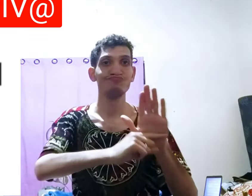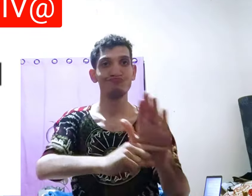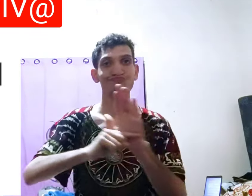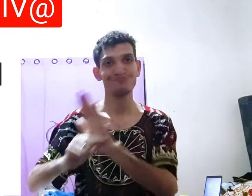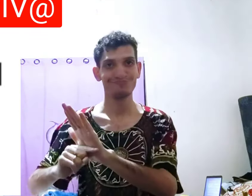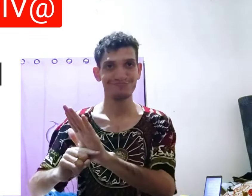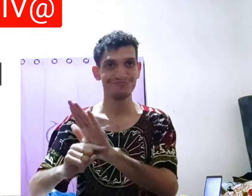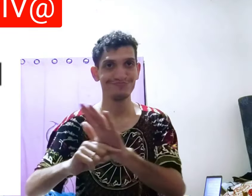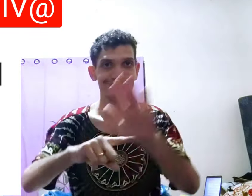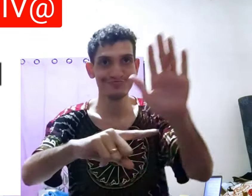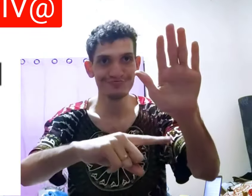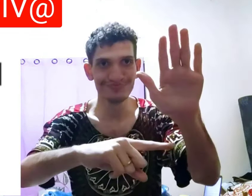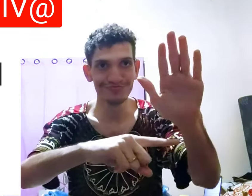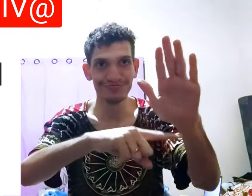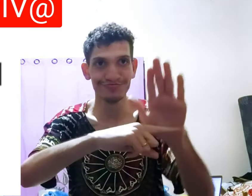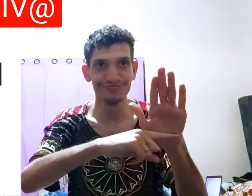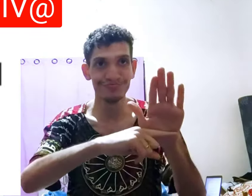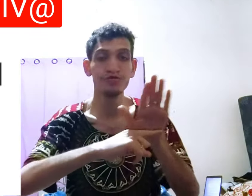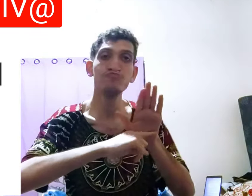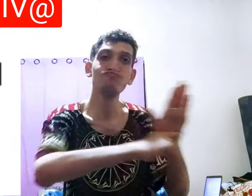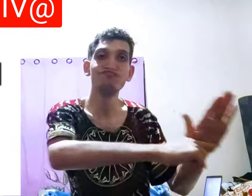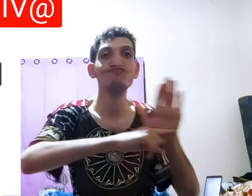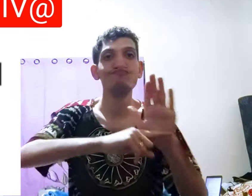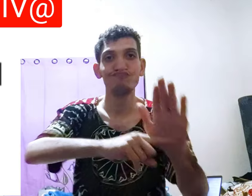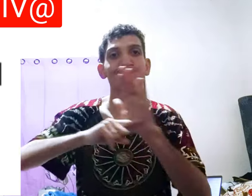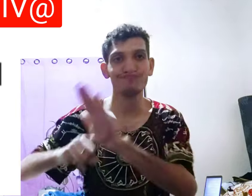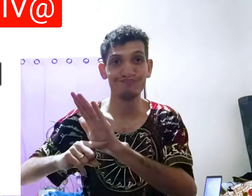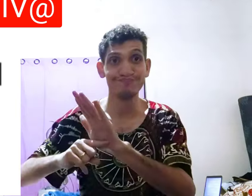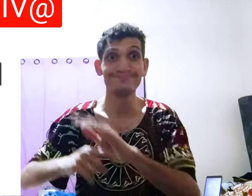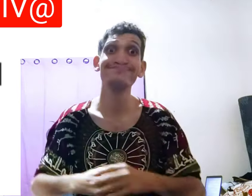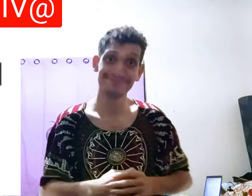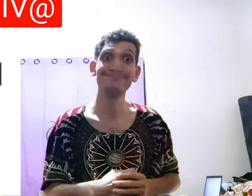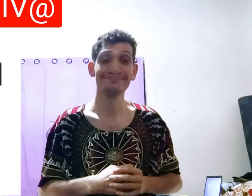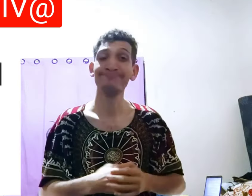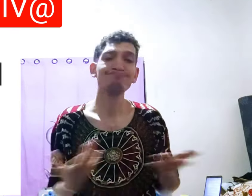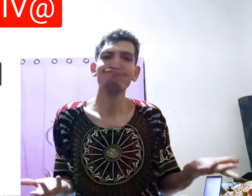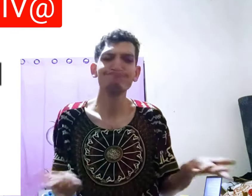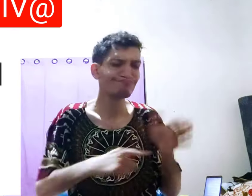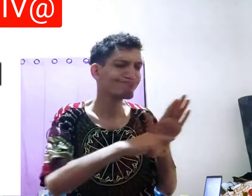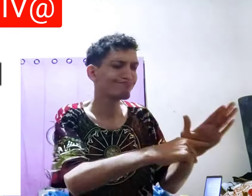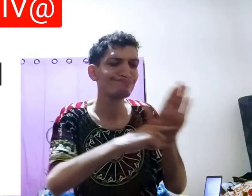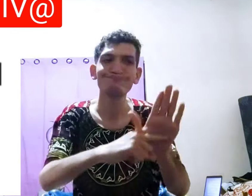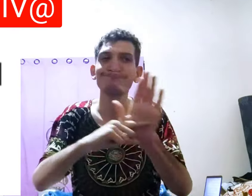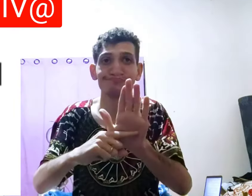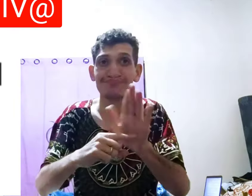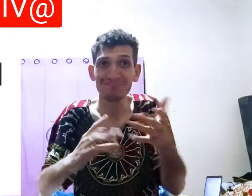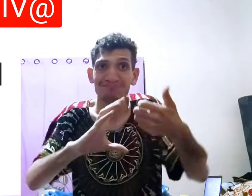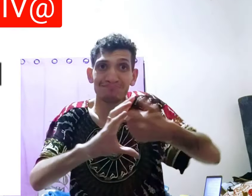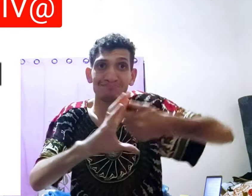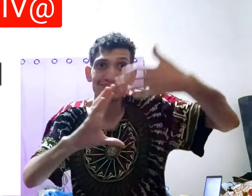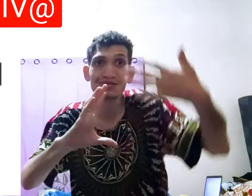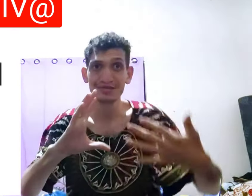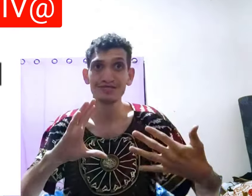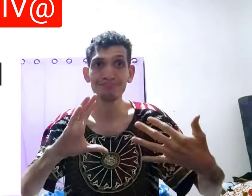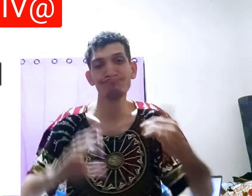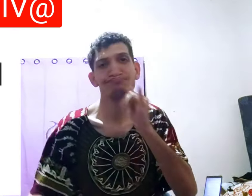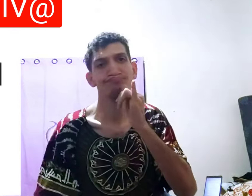movimentação é essa Olha Passaixo Então Então, isso daqui é